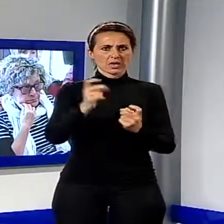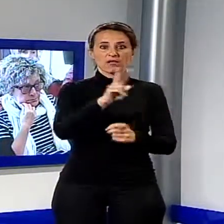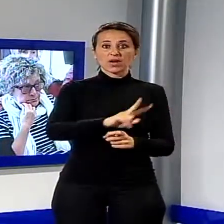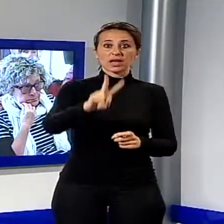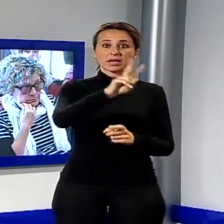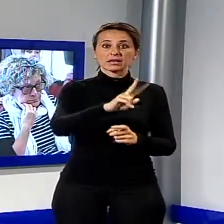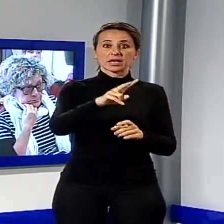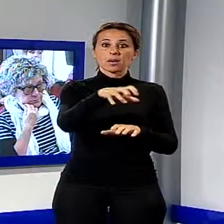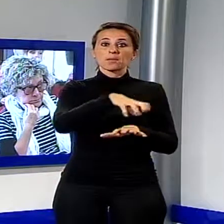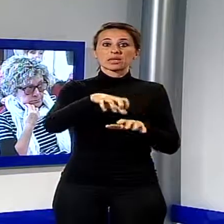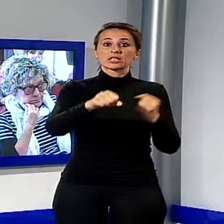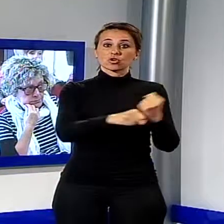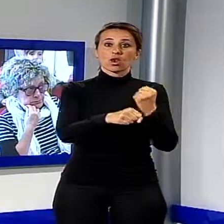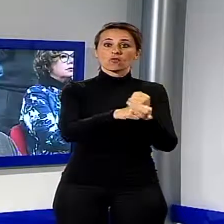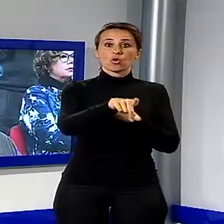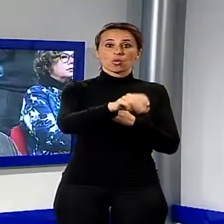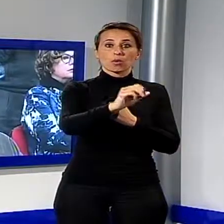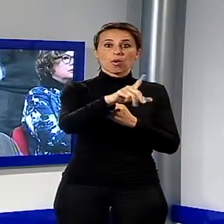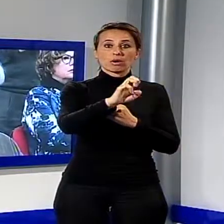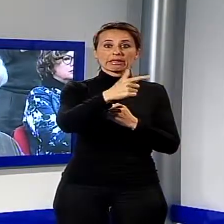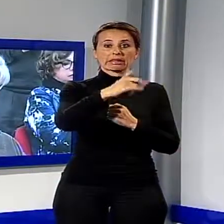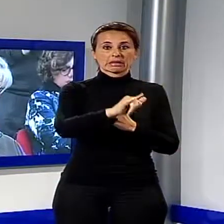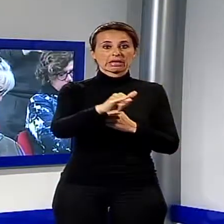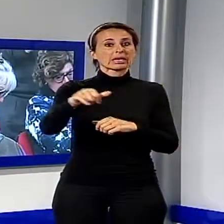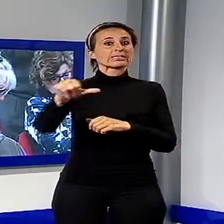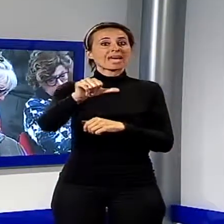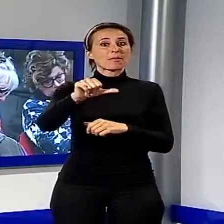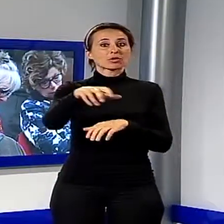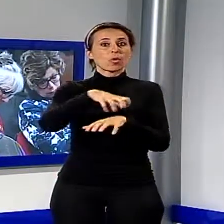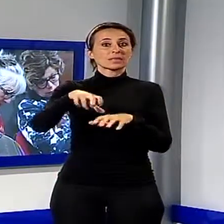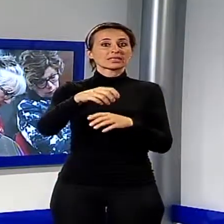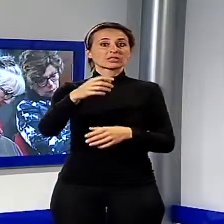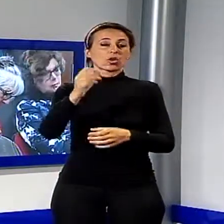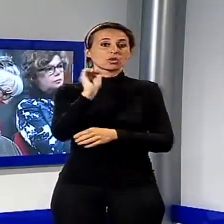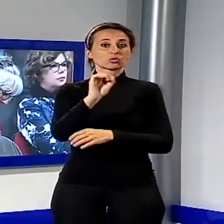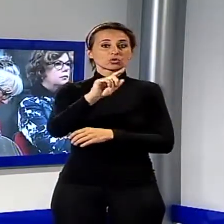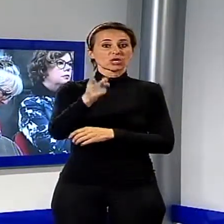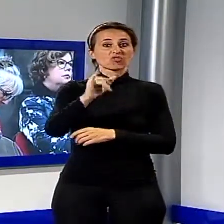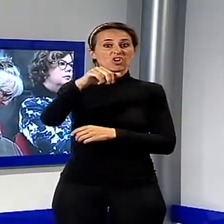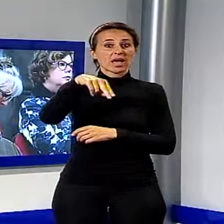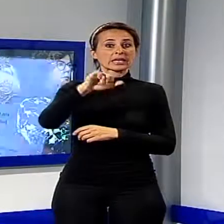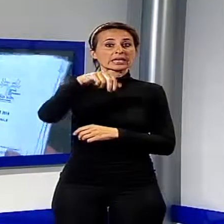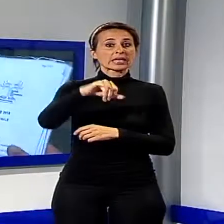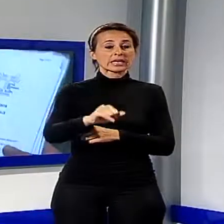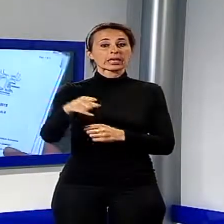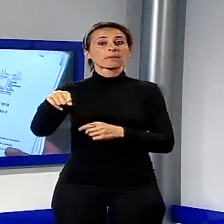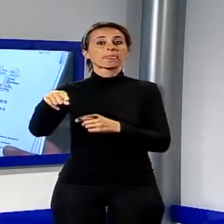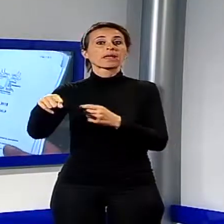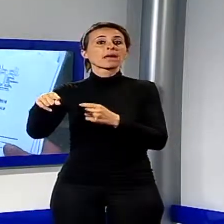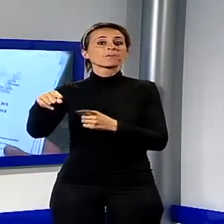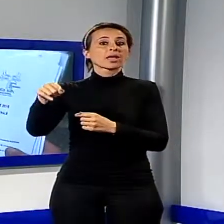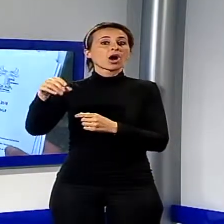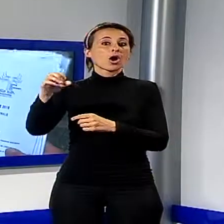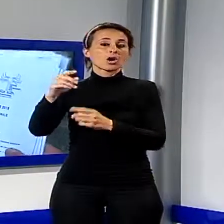Poletti, sabato il Ministro dell'Istruzione Stefania Giannini, quello alla Giustizia Andrea Orlando e il Ministro per le Riforme Maria Elena